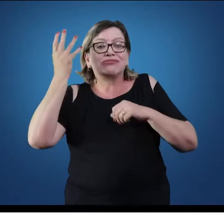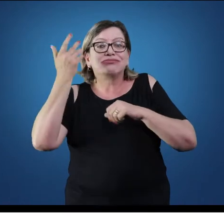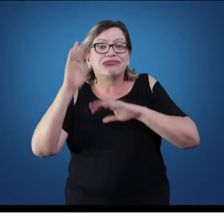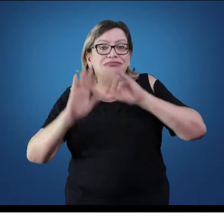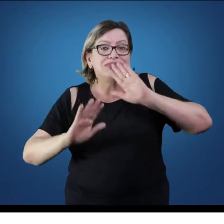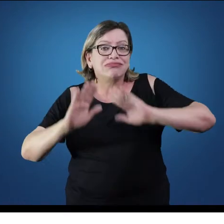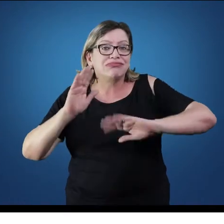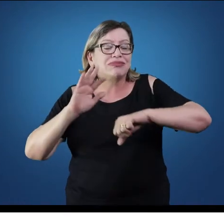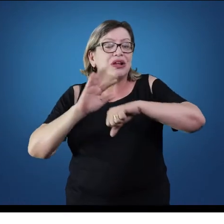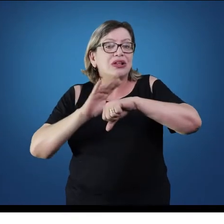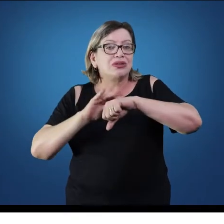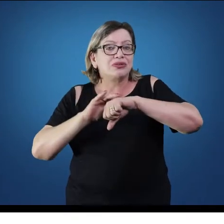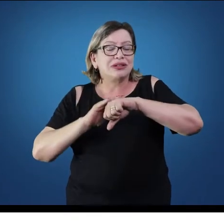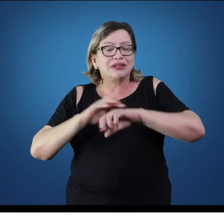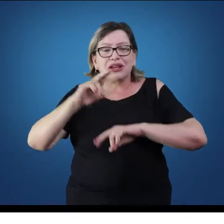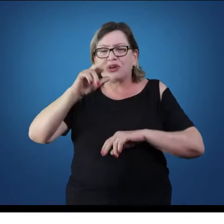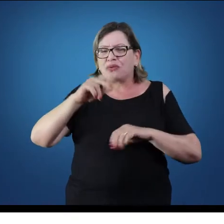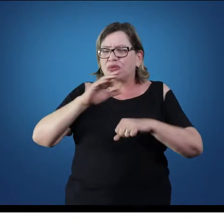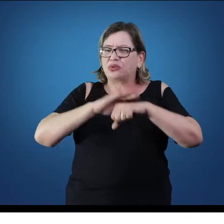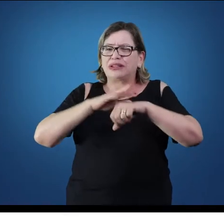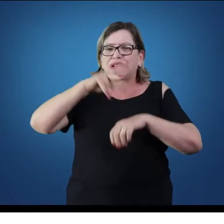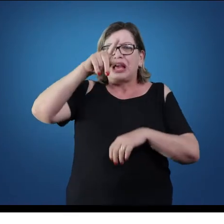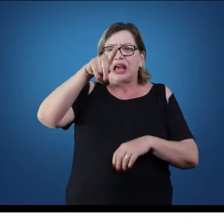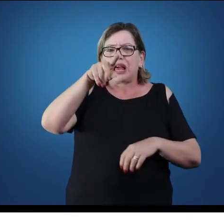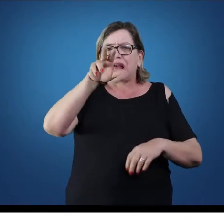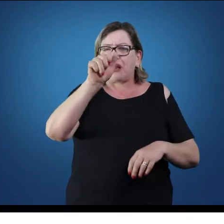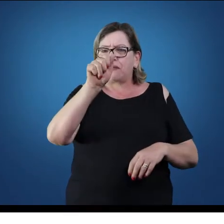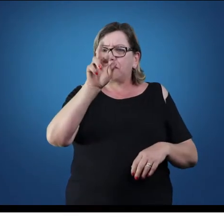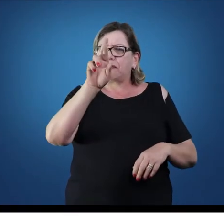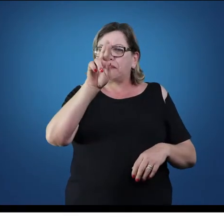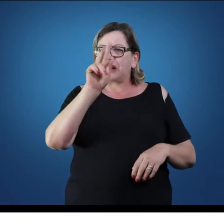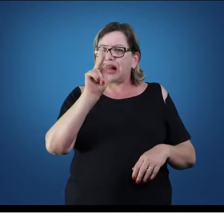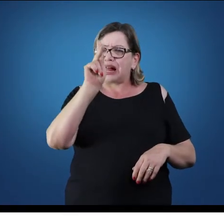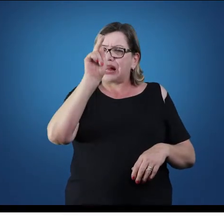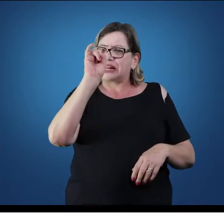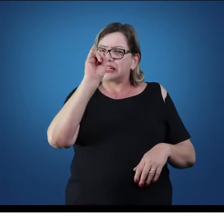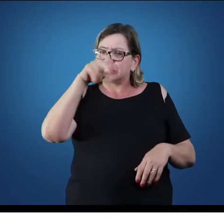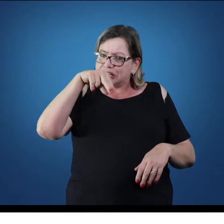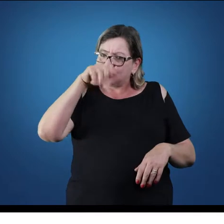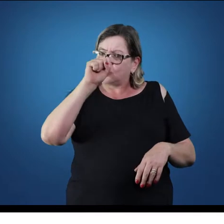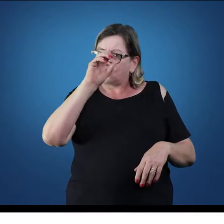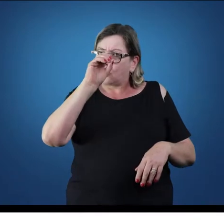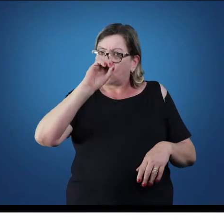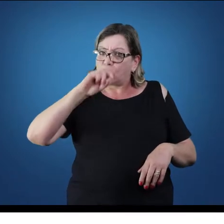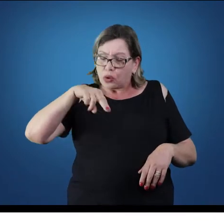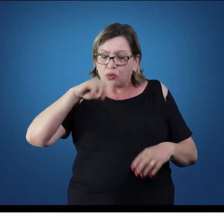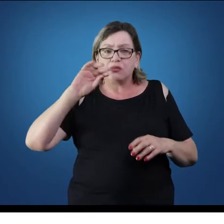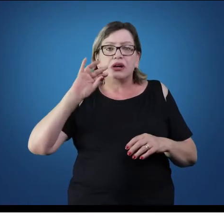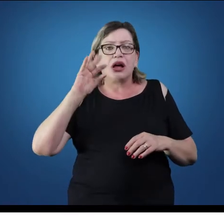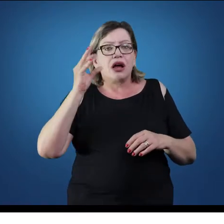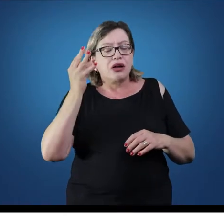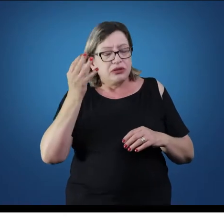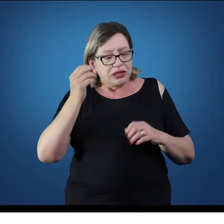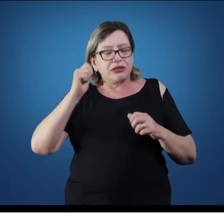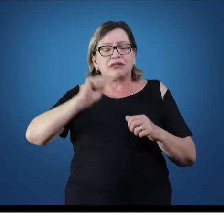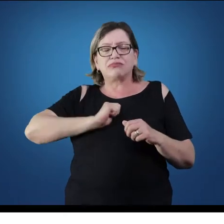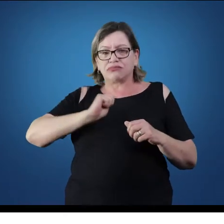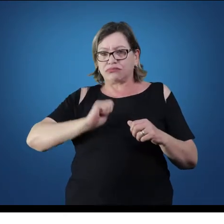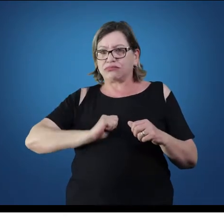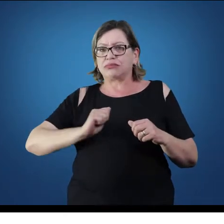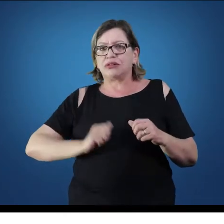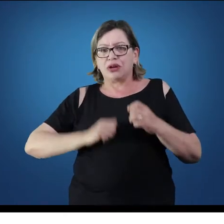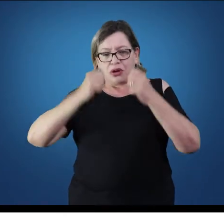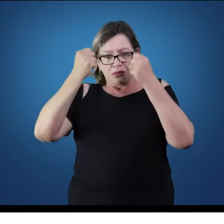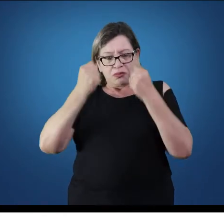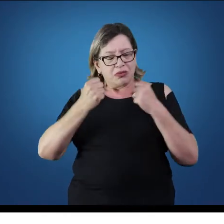sistema nervoso, como o mal de Parkinson e outros, que são também entendíveis aí dentro da anatomia como uma forma de estudar o